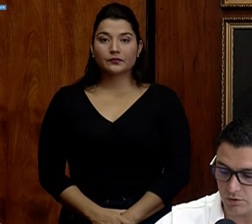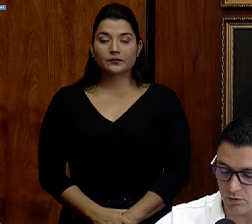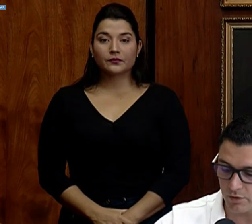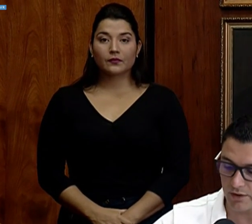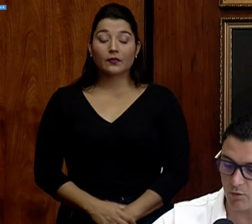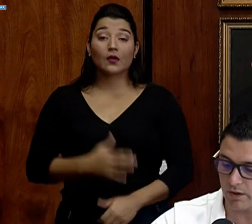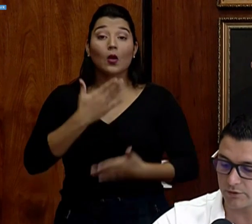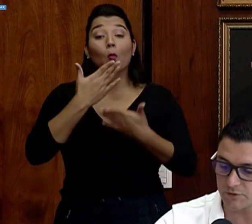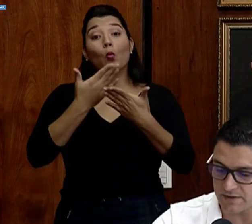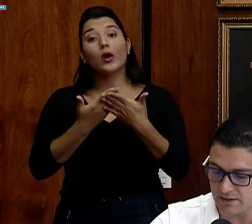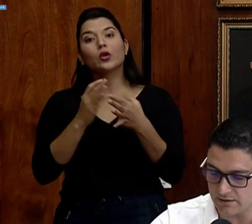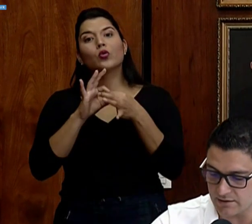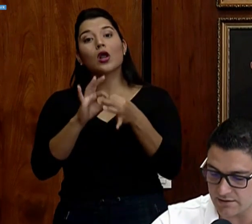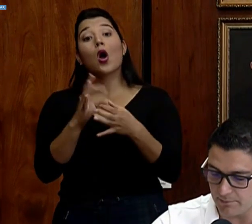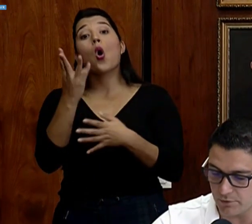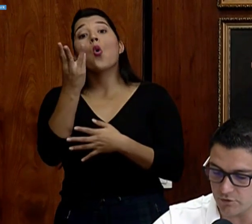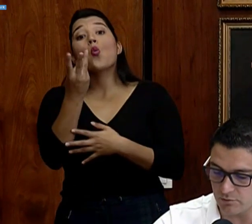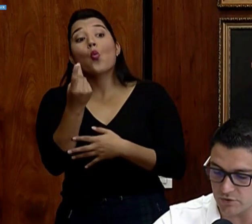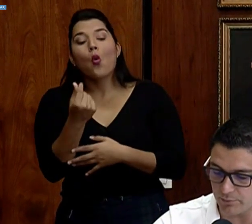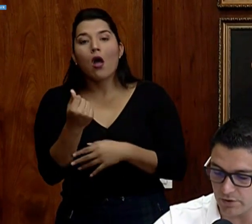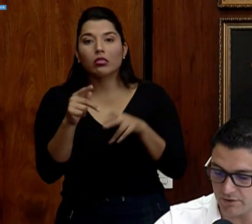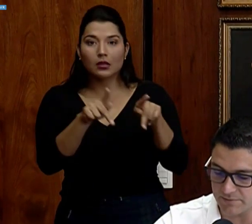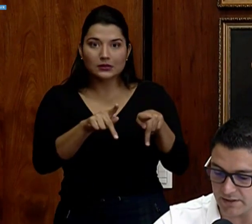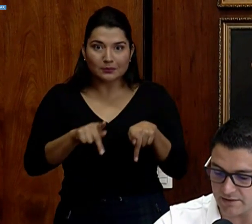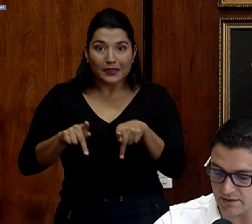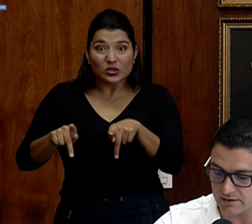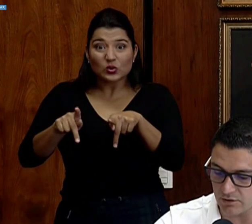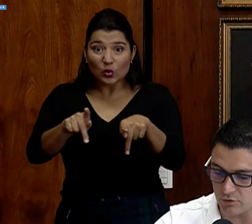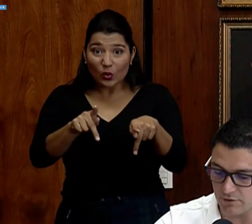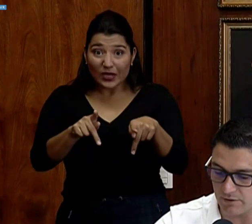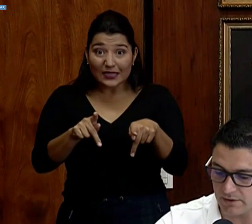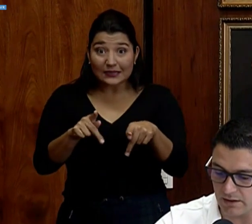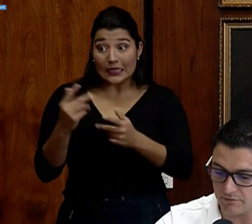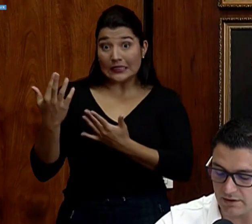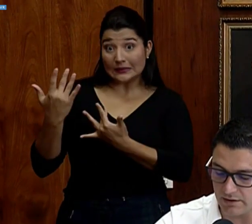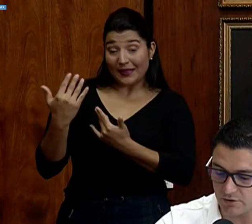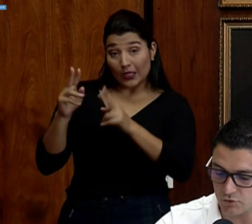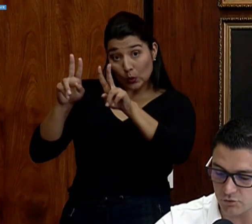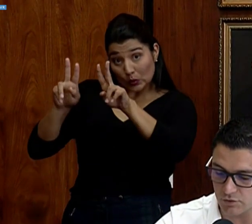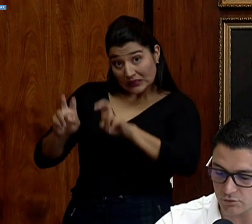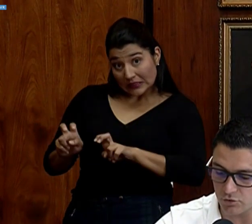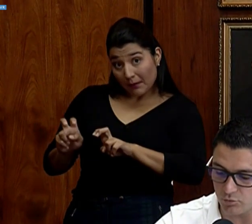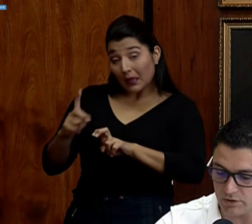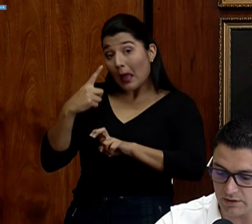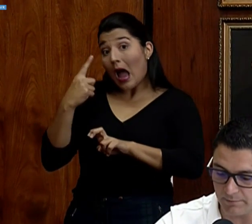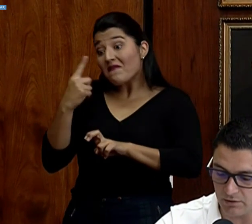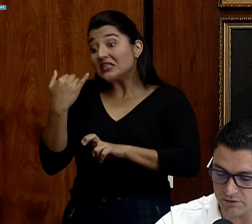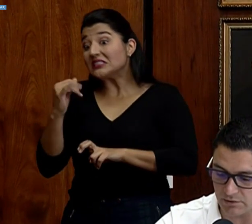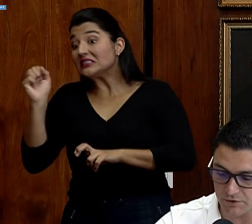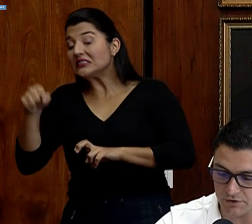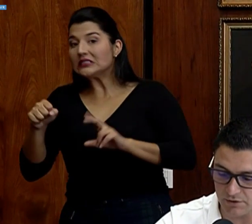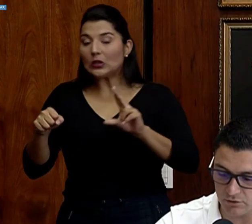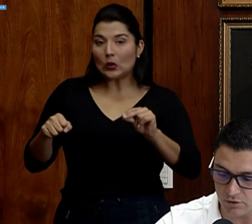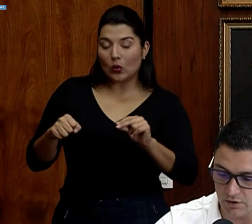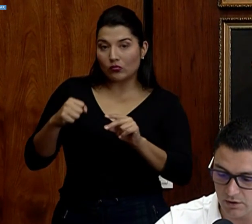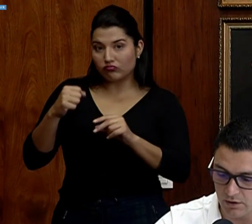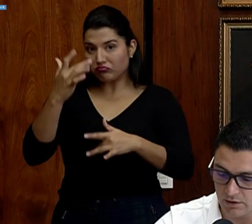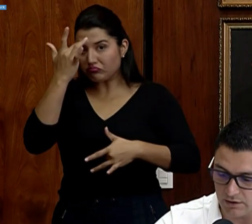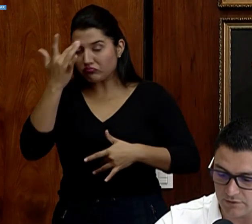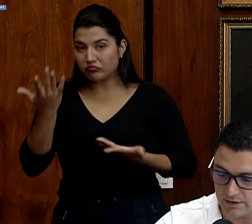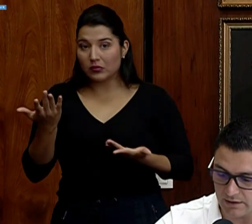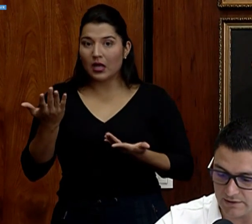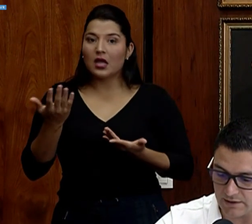Bueno, lo de cuántos pacientes están próximos a pruebas para descartar una enfermedad, en realidad eso es un asunto muy dinámico, estamos recibiendo